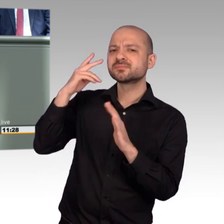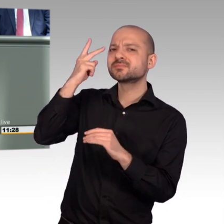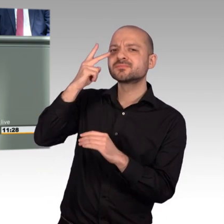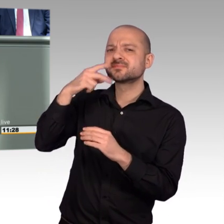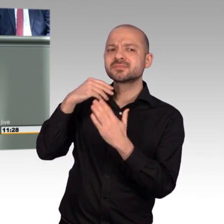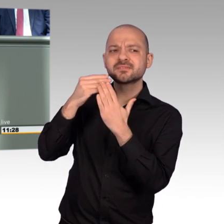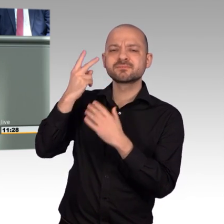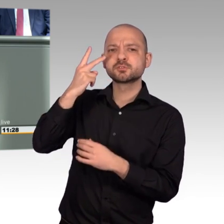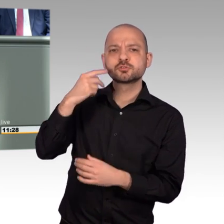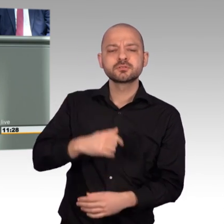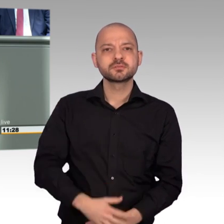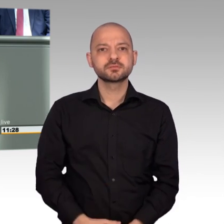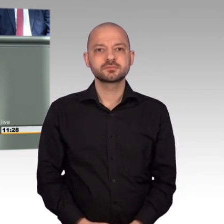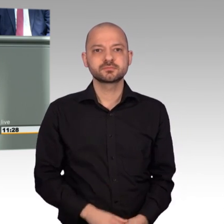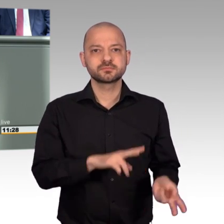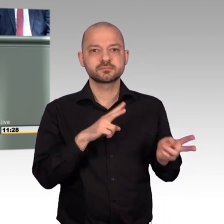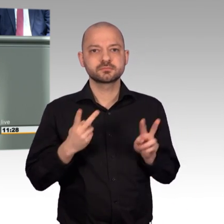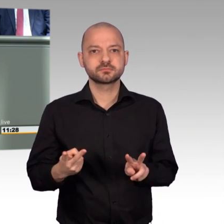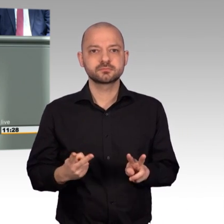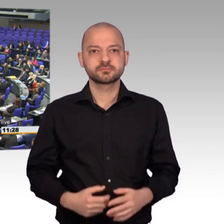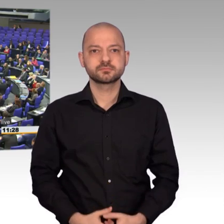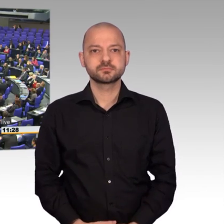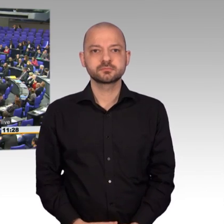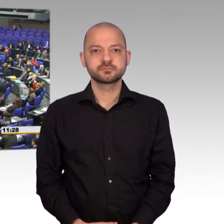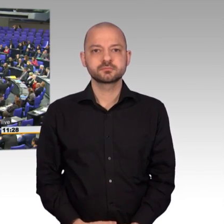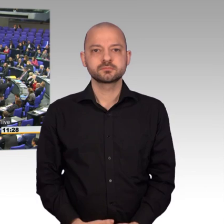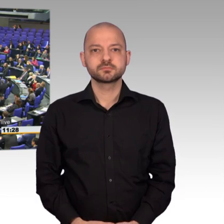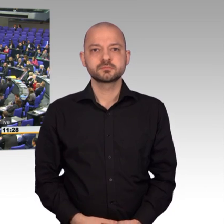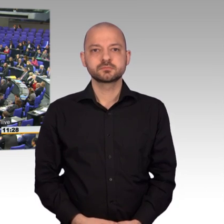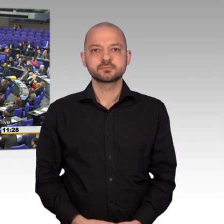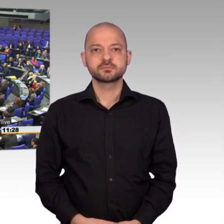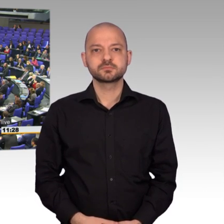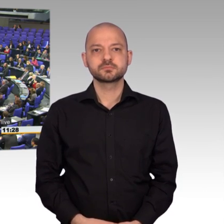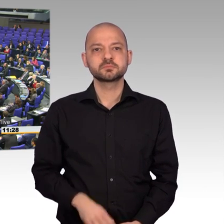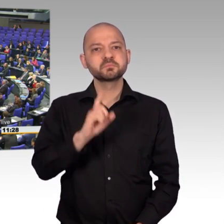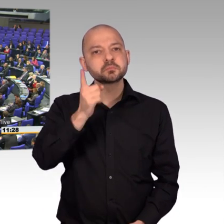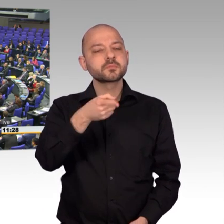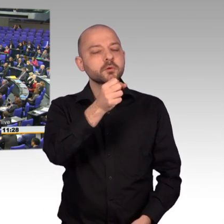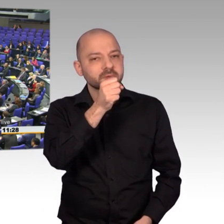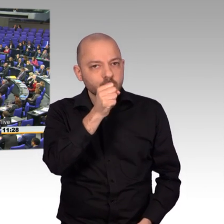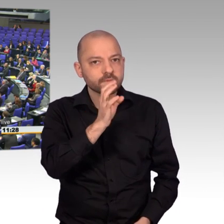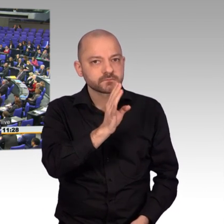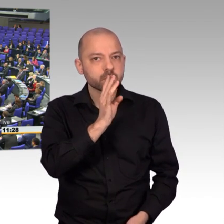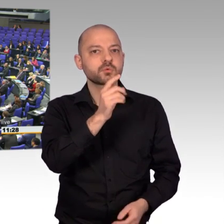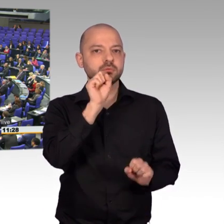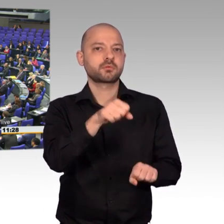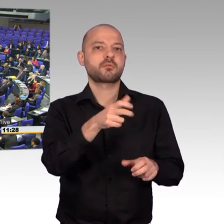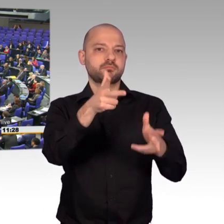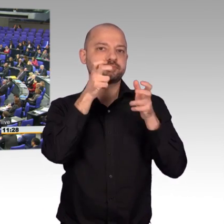das Zeichen nicht richtig verstanden. ist aber alles gut. Es ist im Namen, man versteht die geschätzten Veränderungen. Da muss ja allen